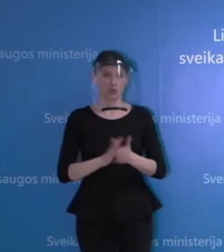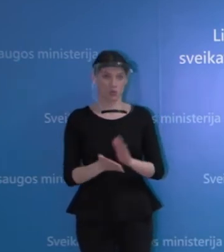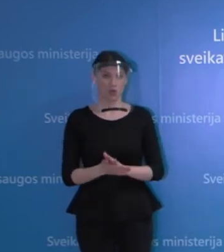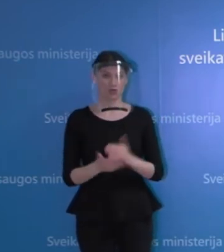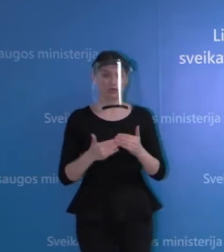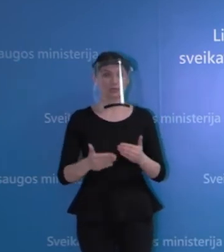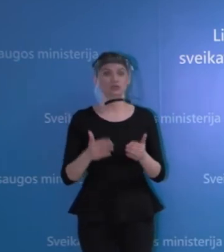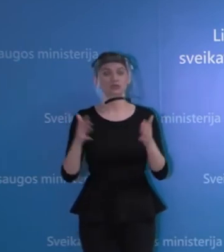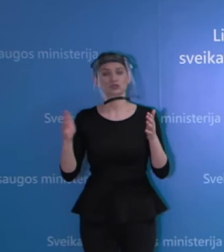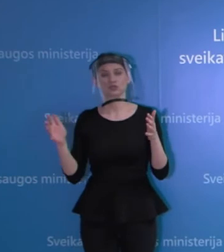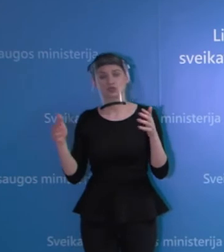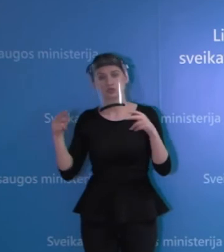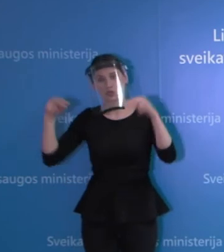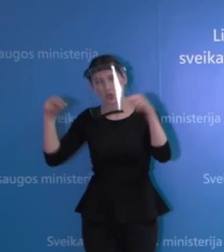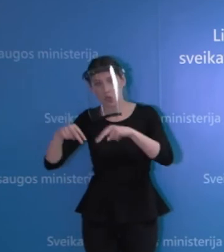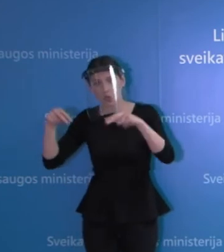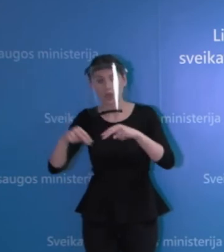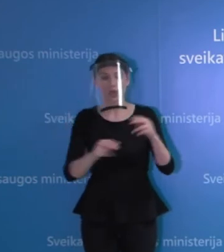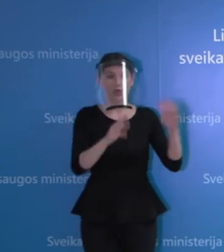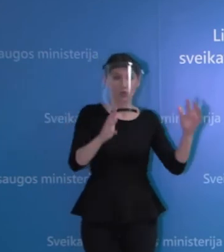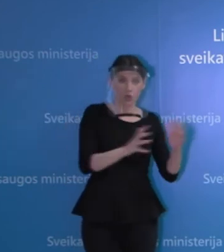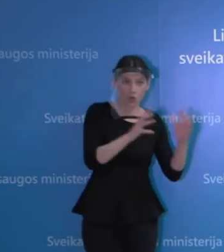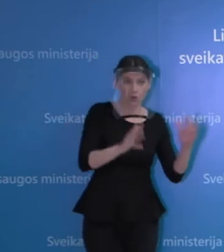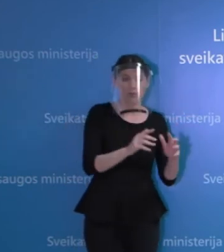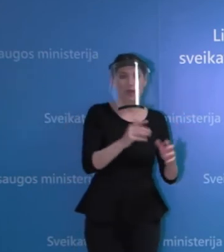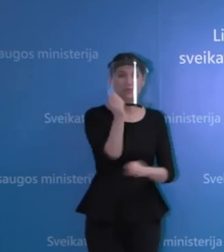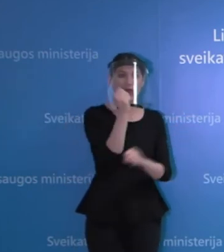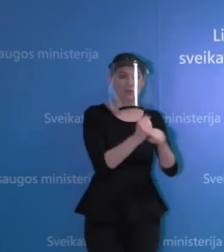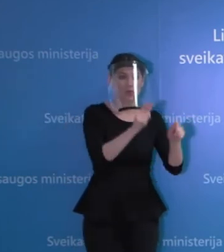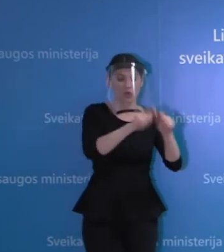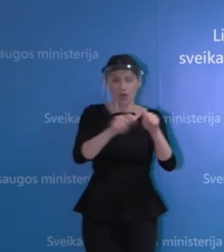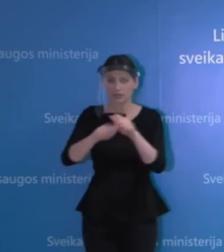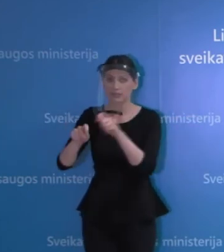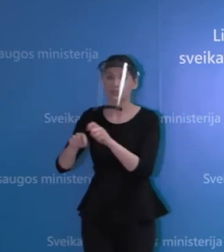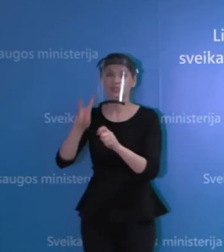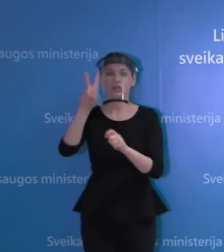įstaiguose personalas yra tyriamas, tai tas pats yra ir su hospisais.